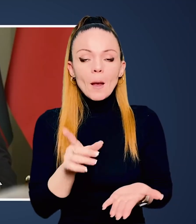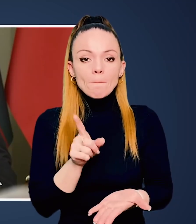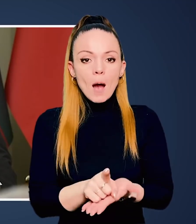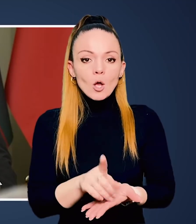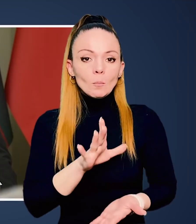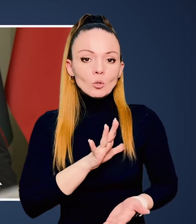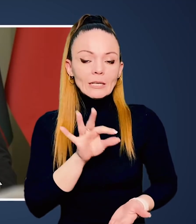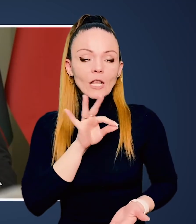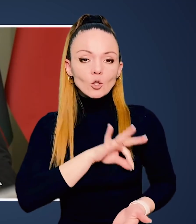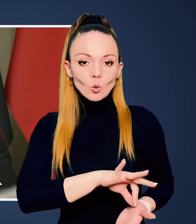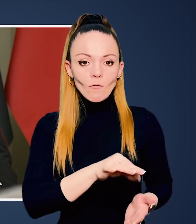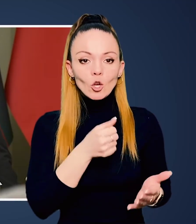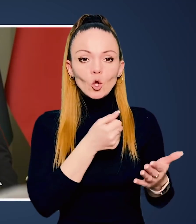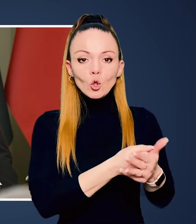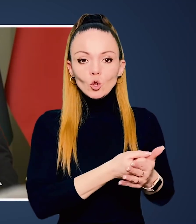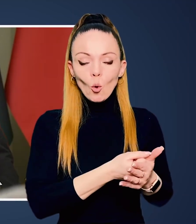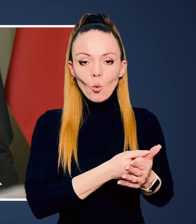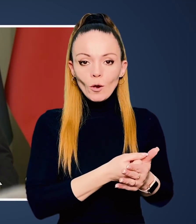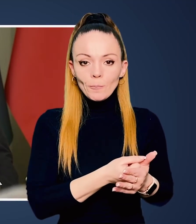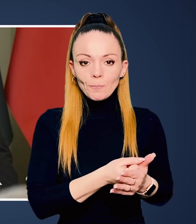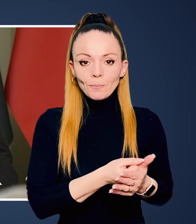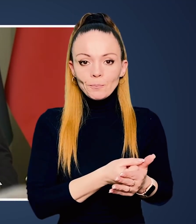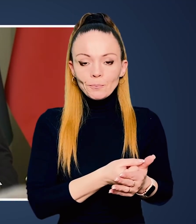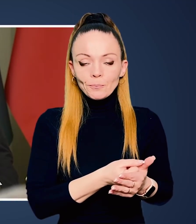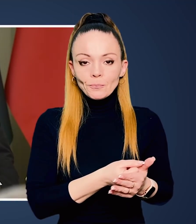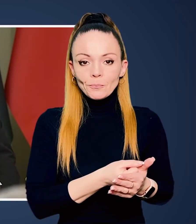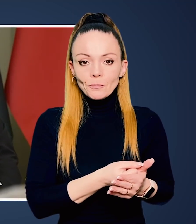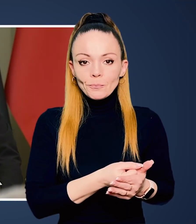засоби, які мають бути застосовані до